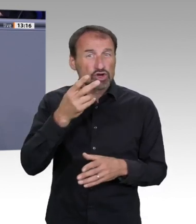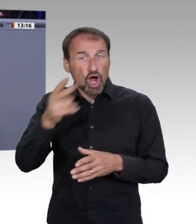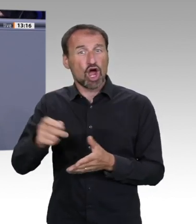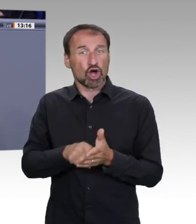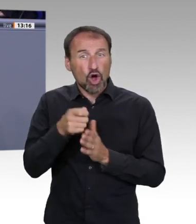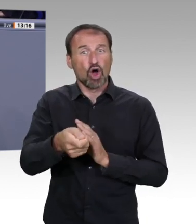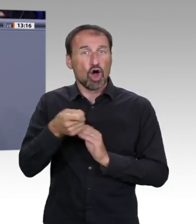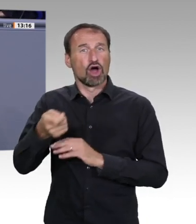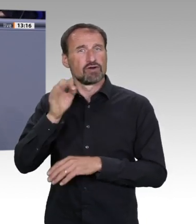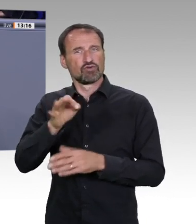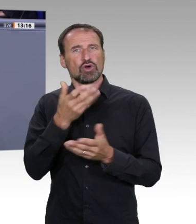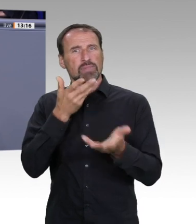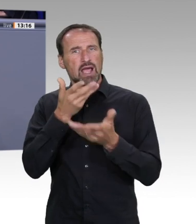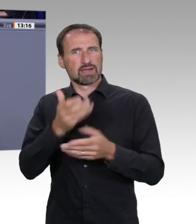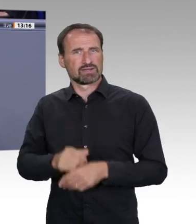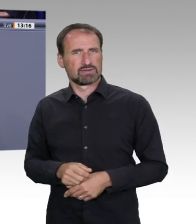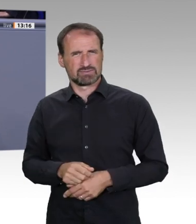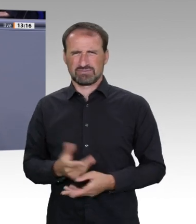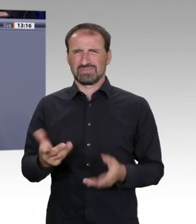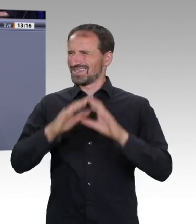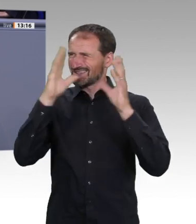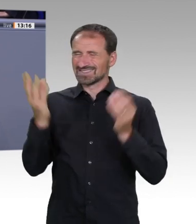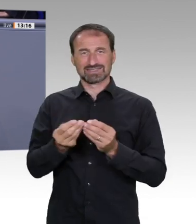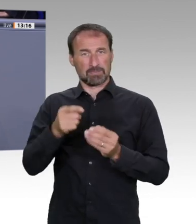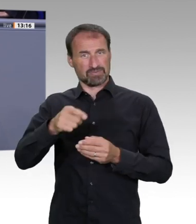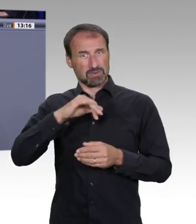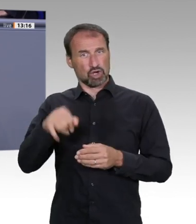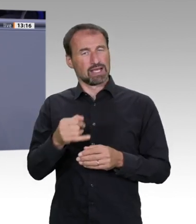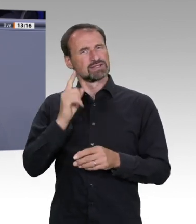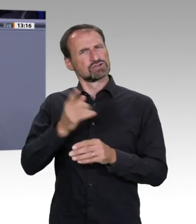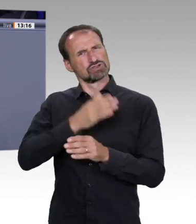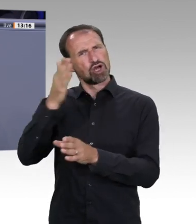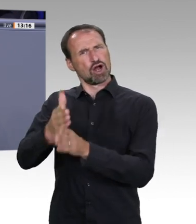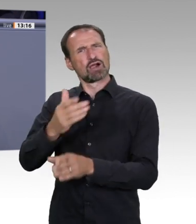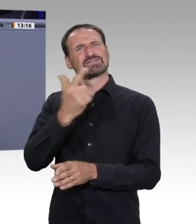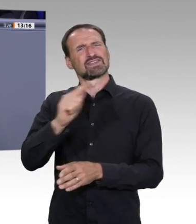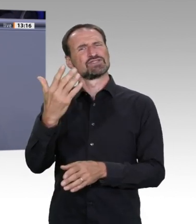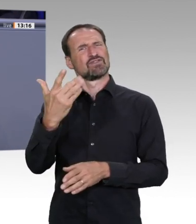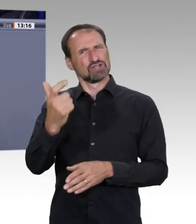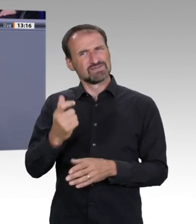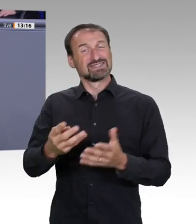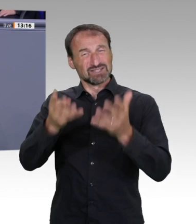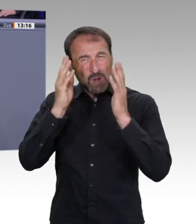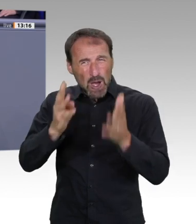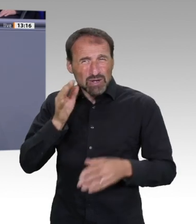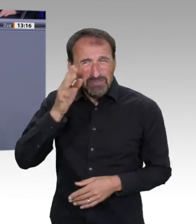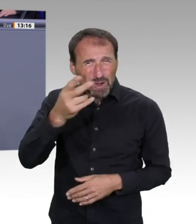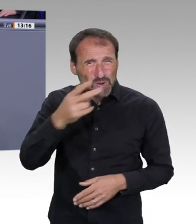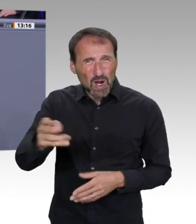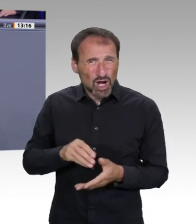längst. Stattdessen stimmen Sie, werte Vertreter von der Koalition, immer gegen die Überweisung in den Ausschuss, wo die Leute setzen, tatsächlich mit